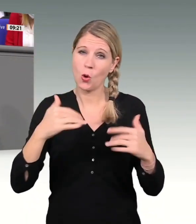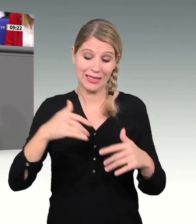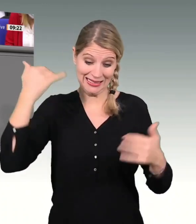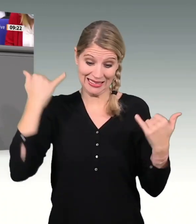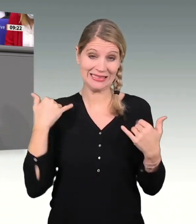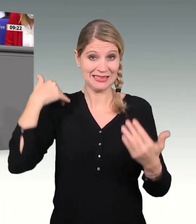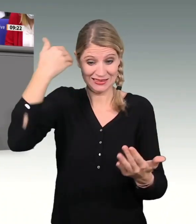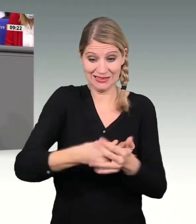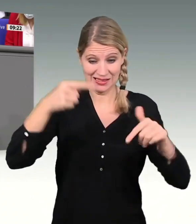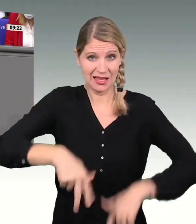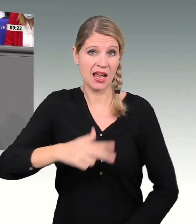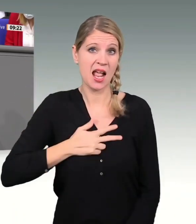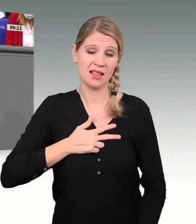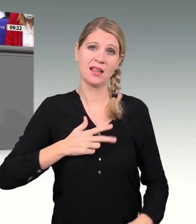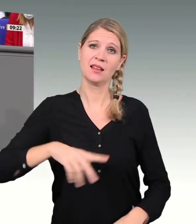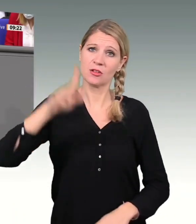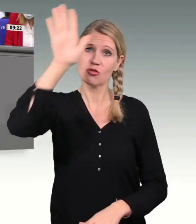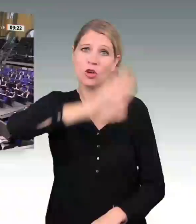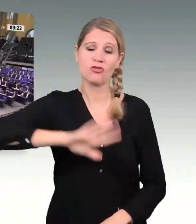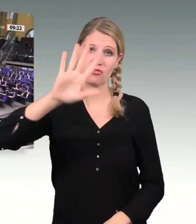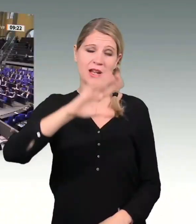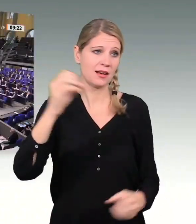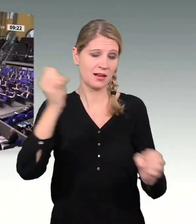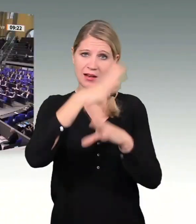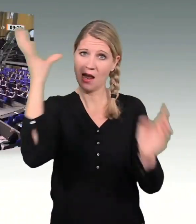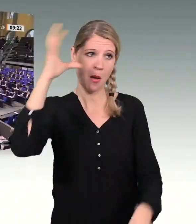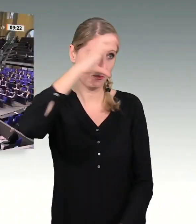in der Realität dieses Landes angekommen. Und